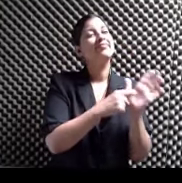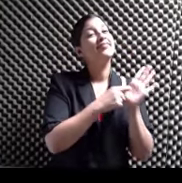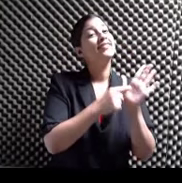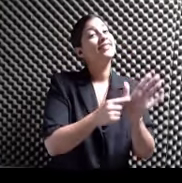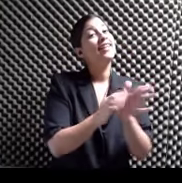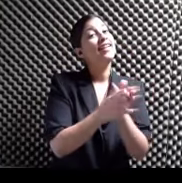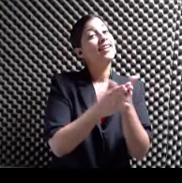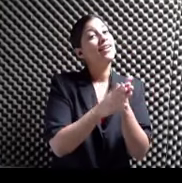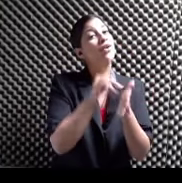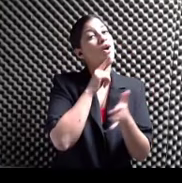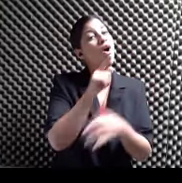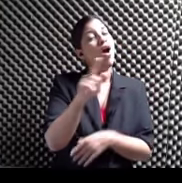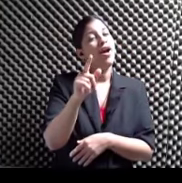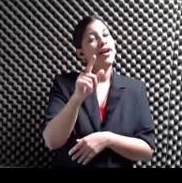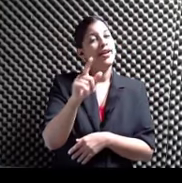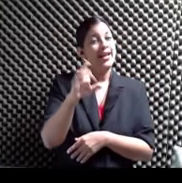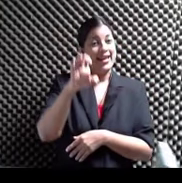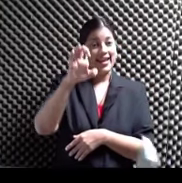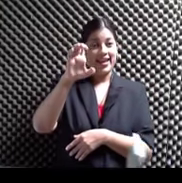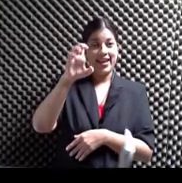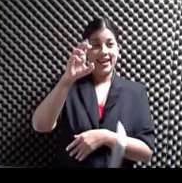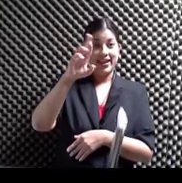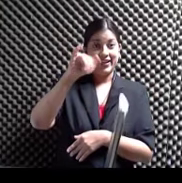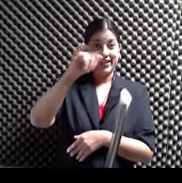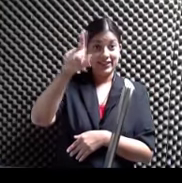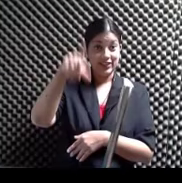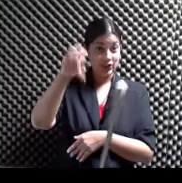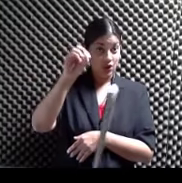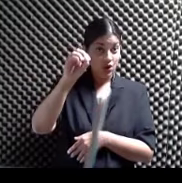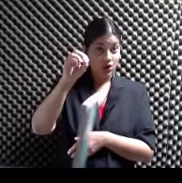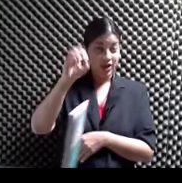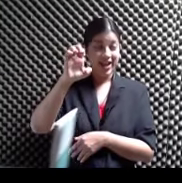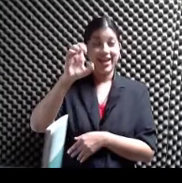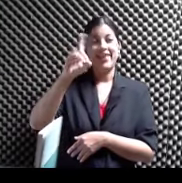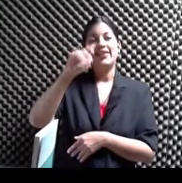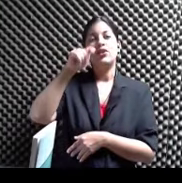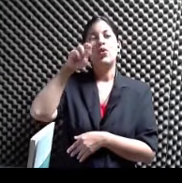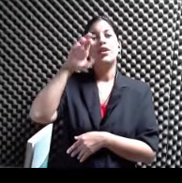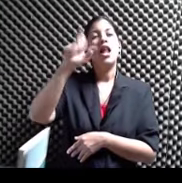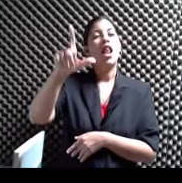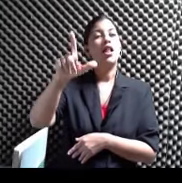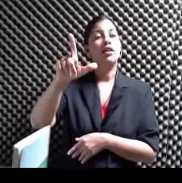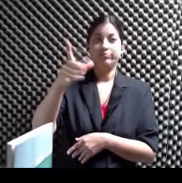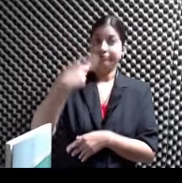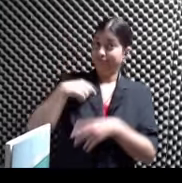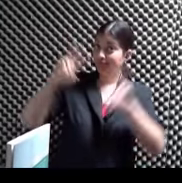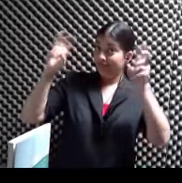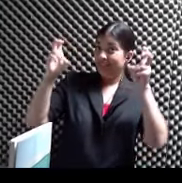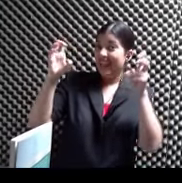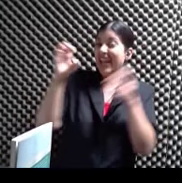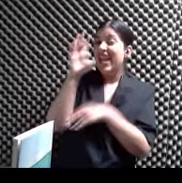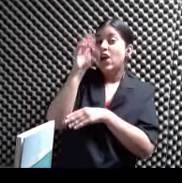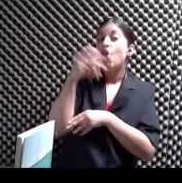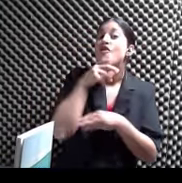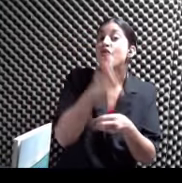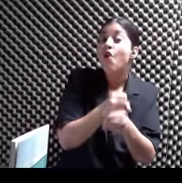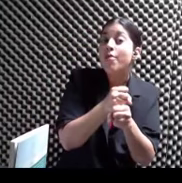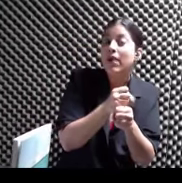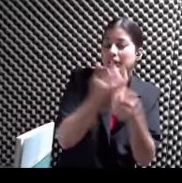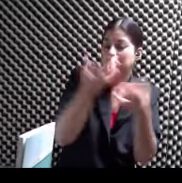Erizo Editorial Que bueno Ya hablamos del eco De las formas Y ahora estamos hablando De Tegucigalpa Son dos libros Que se van a presentar